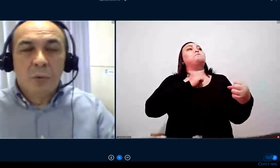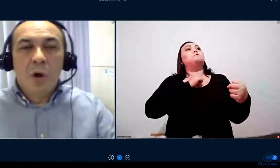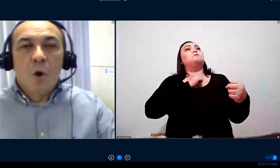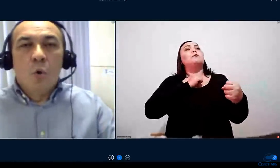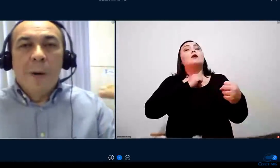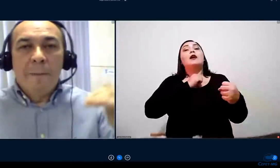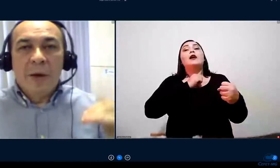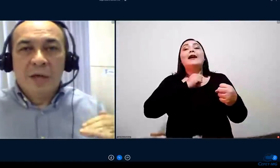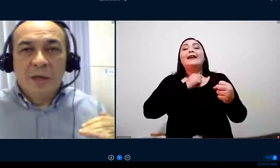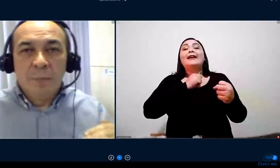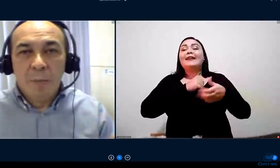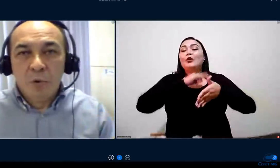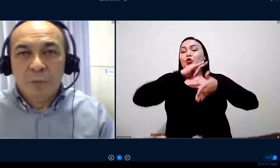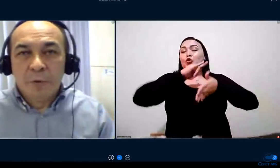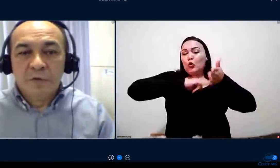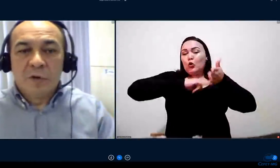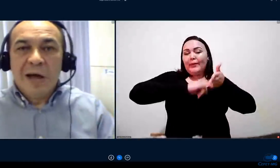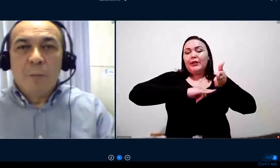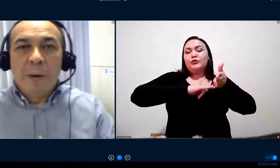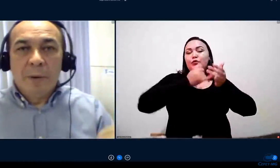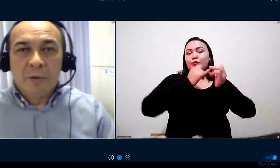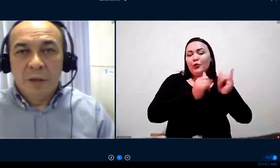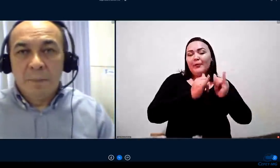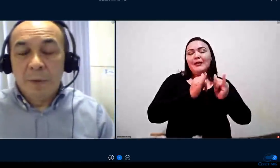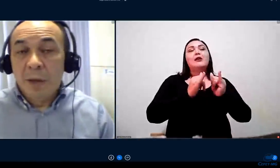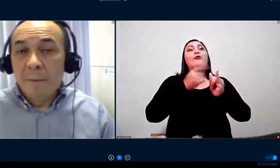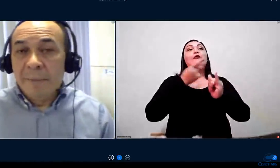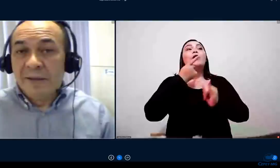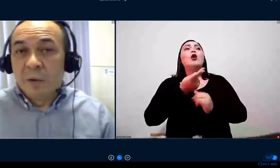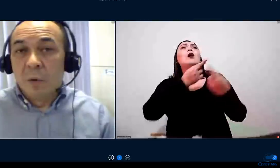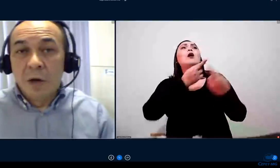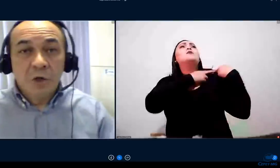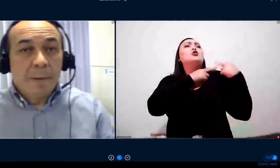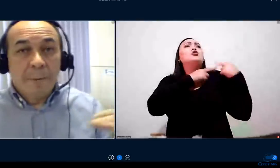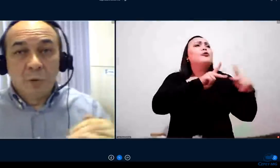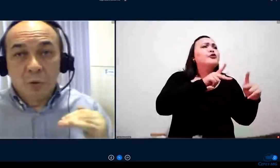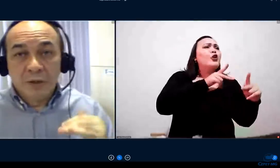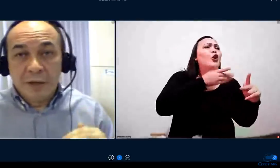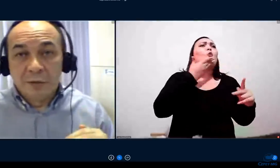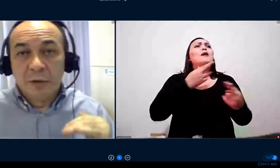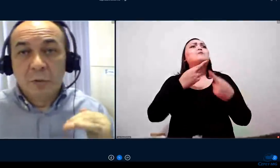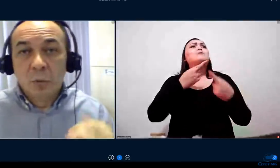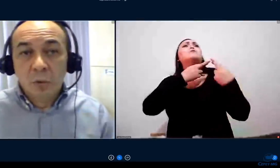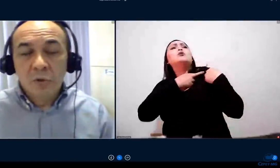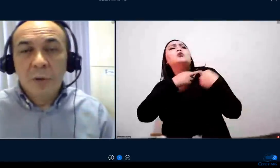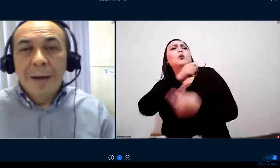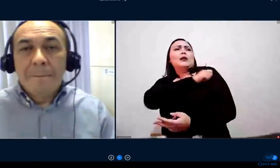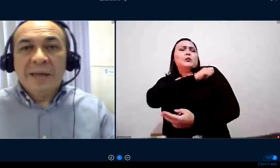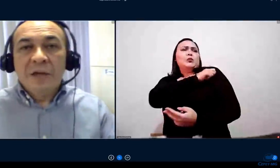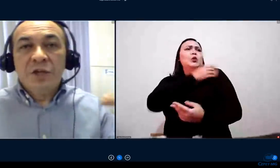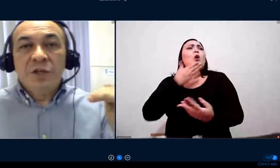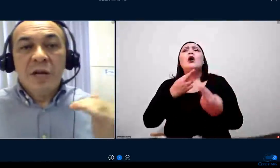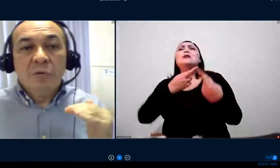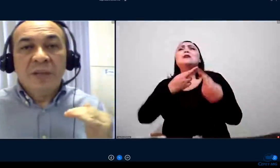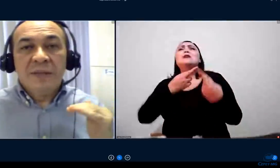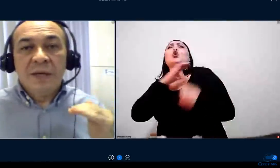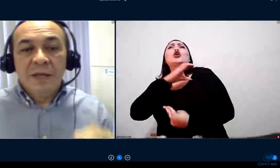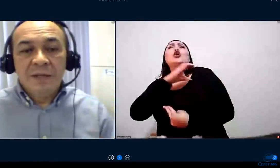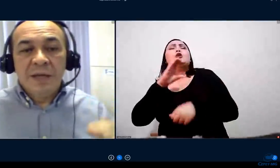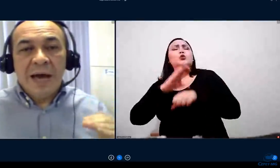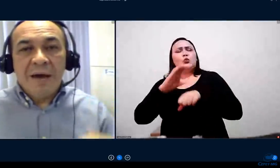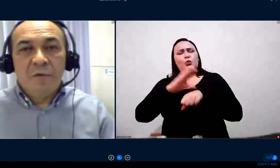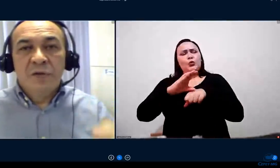aluno, o papel da equipe multiprofissional, o papel da equipe pedagógica, o papel do coordenador de curso, para que a gente não